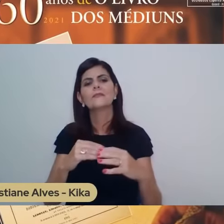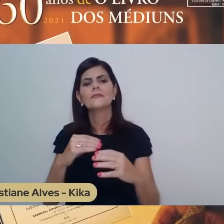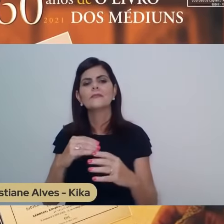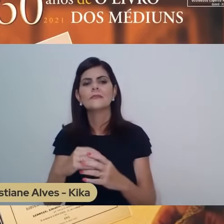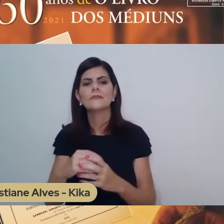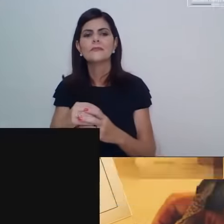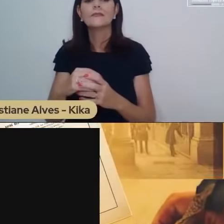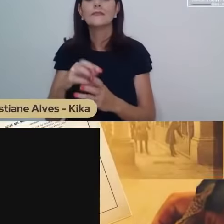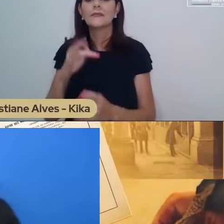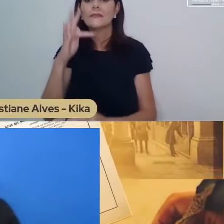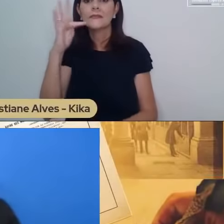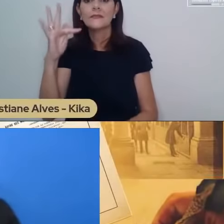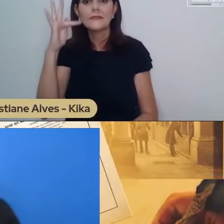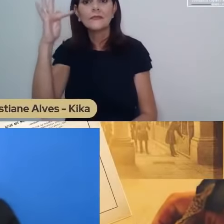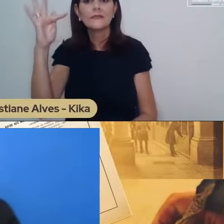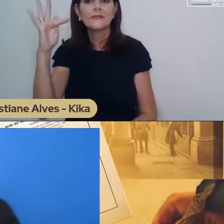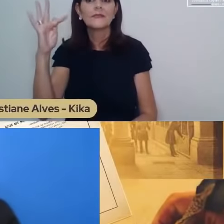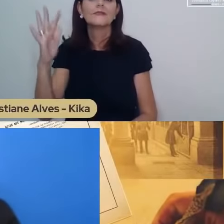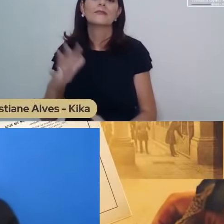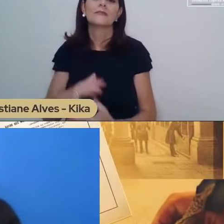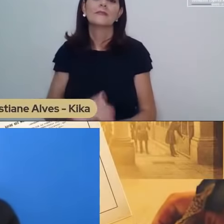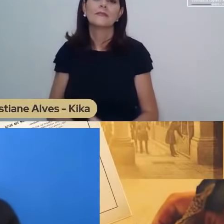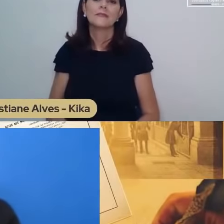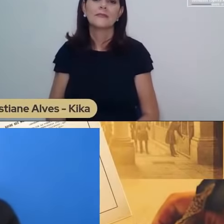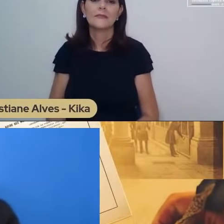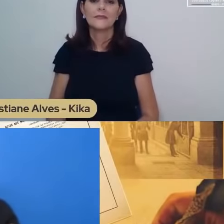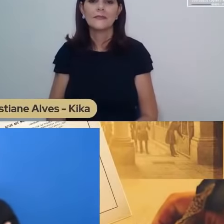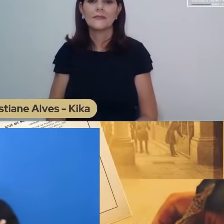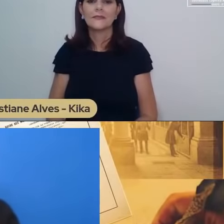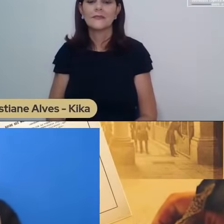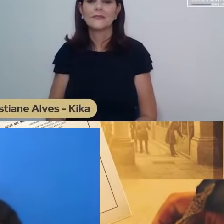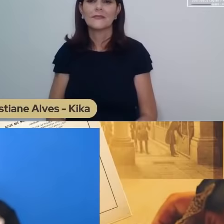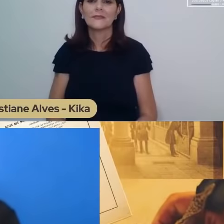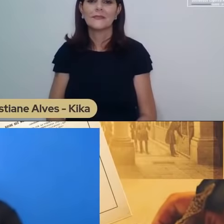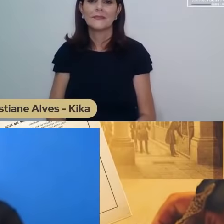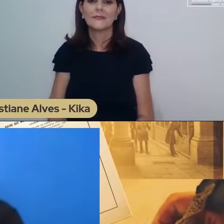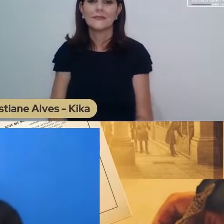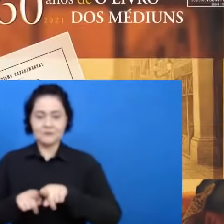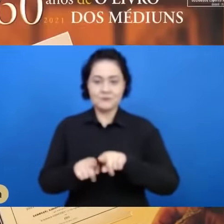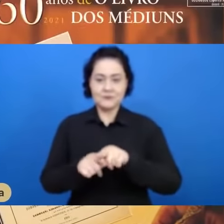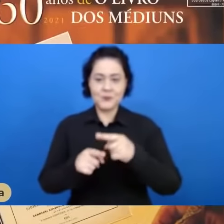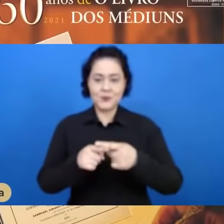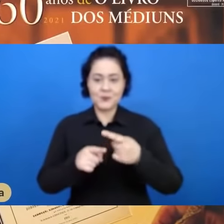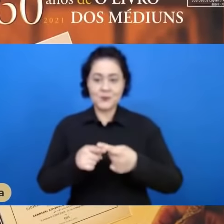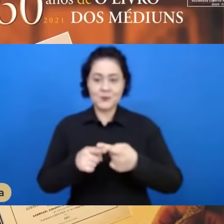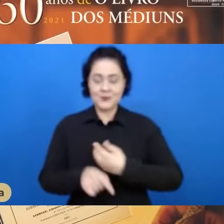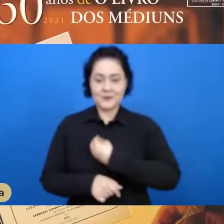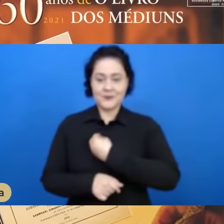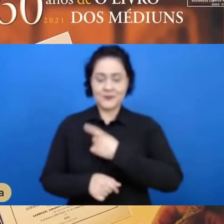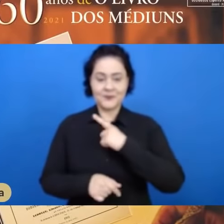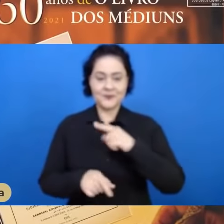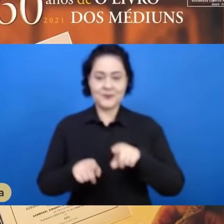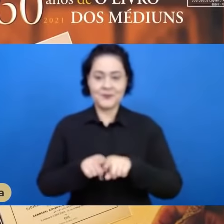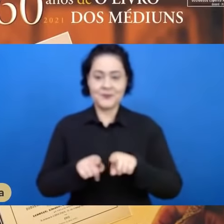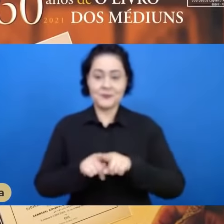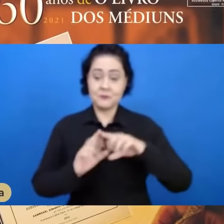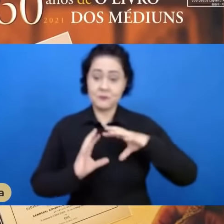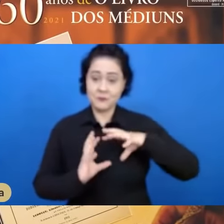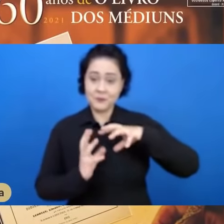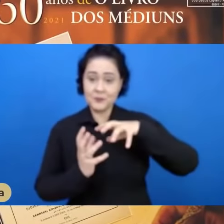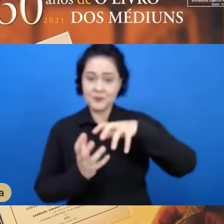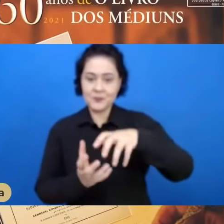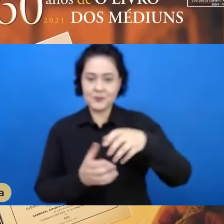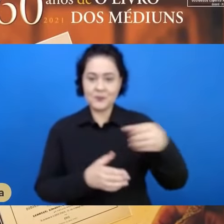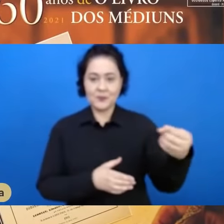filosofia, encarnam e conseguem vencer as dificuldades do meio trazendo para a vida, para o mundo, algo